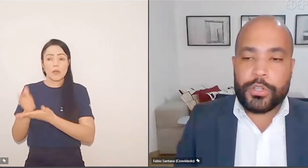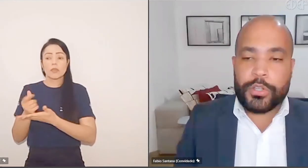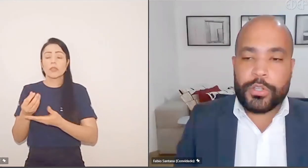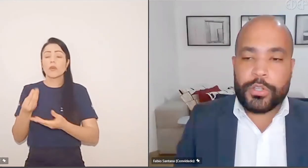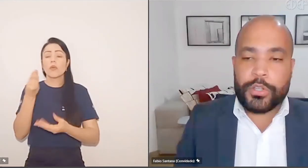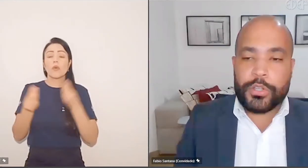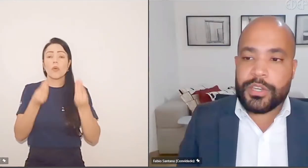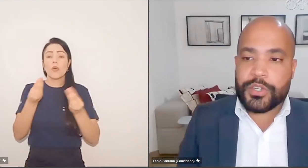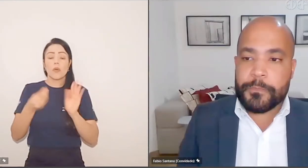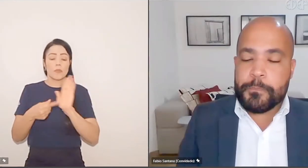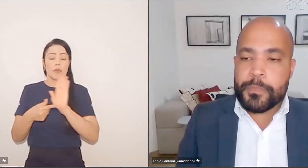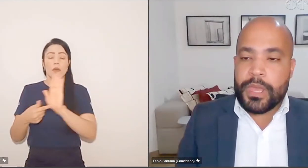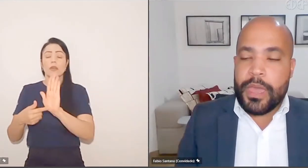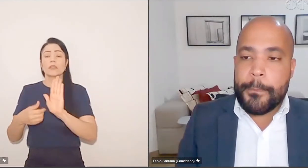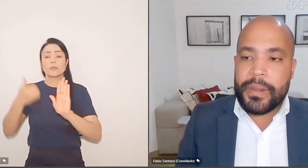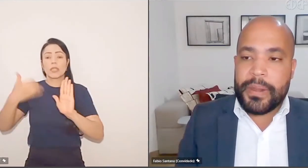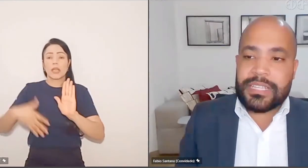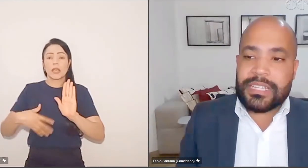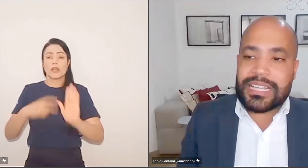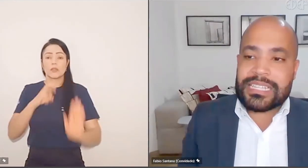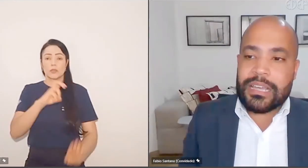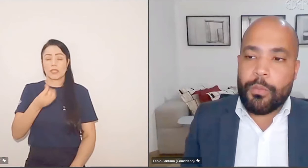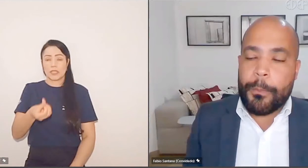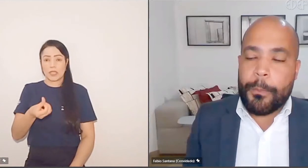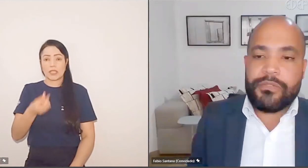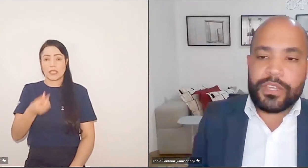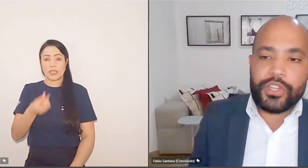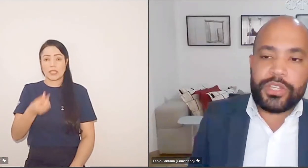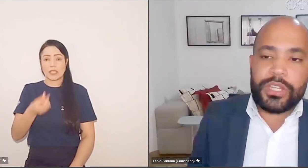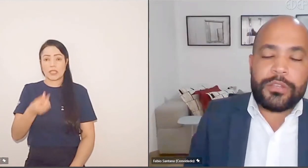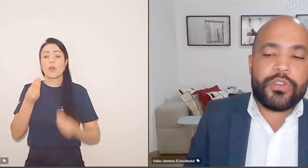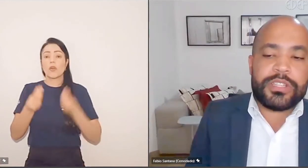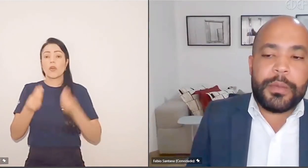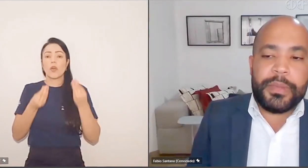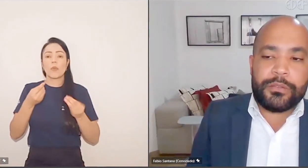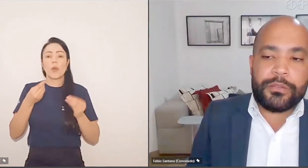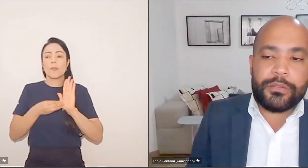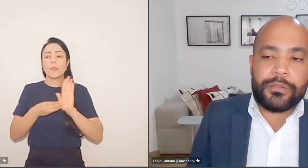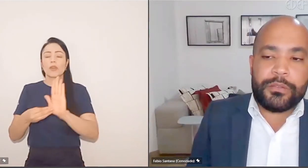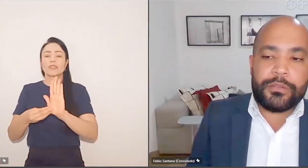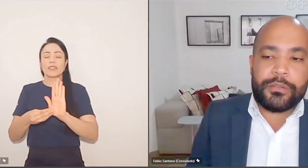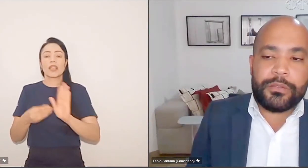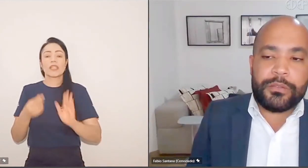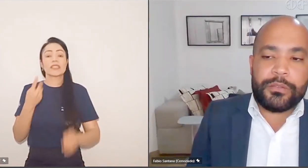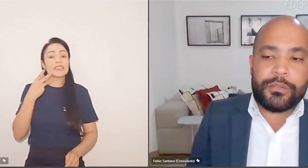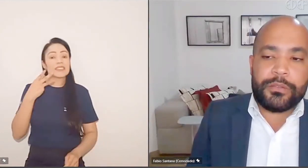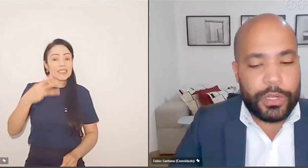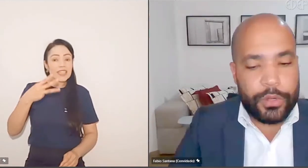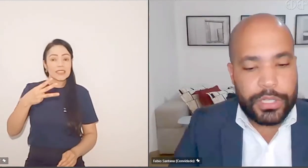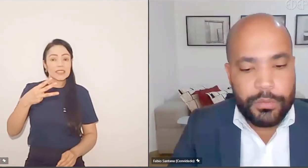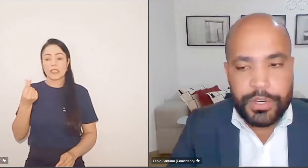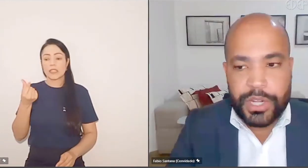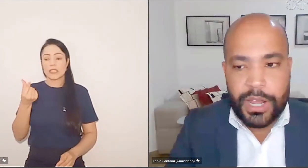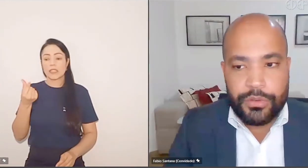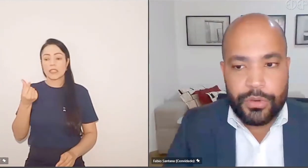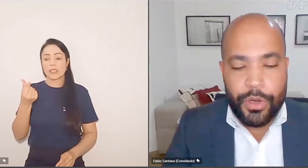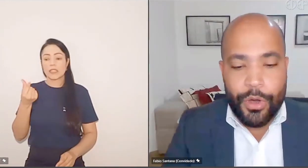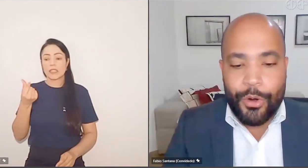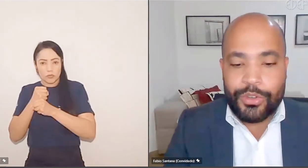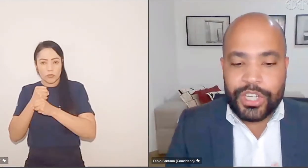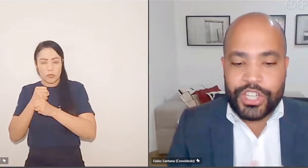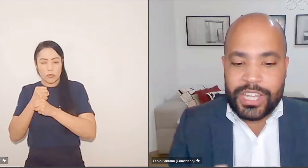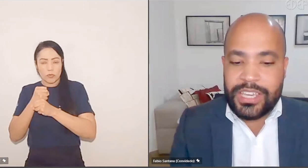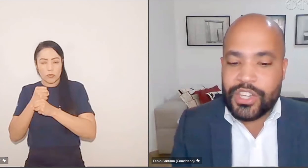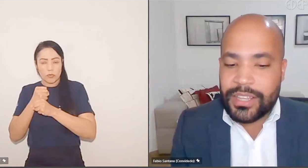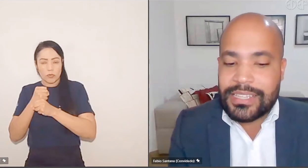Depois, o enunciado 56 prevê a apresentação prévia de três orçamentos antes da liberação dos valores sequestrados.